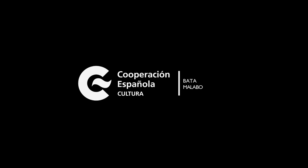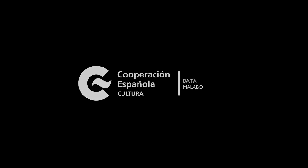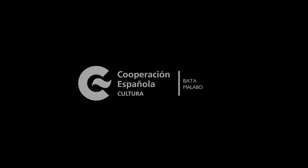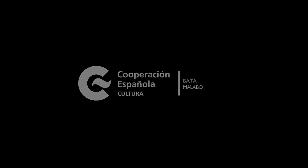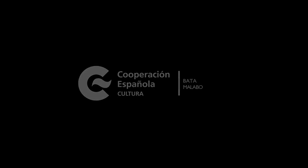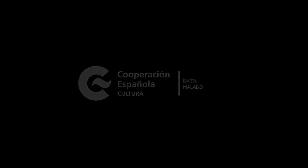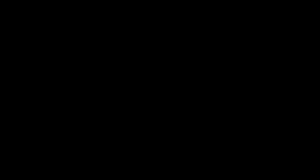Gracias. Gracias.